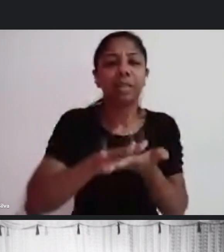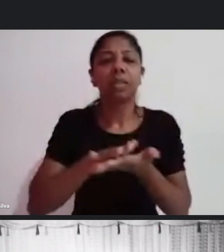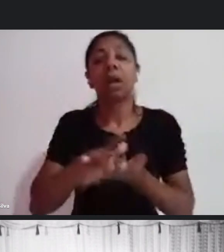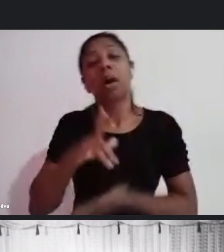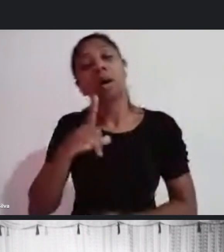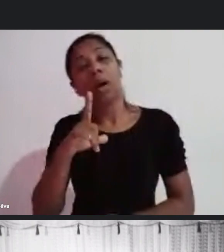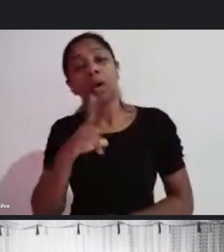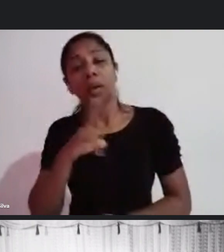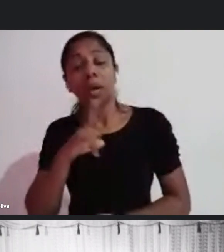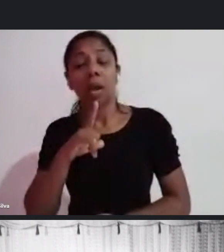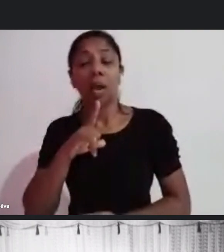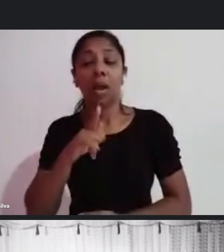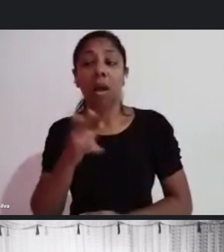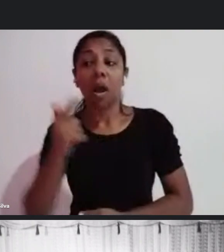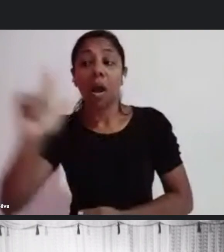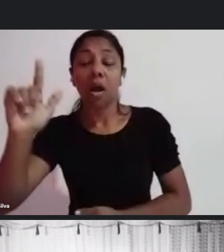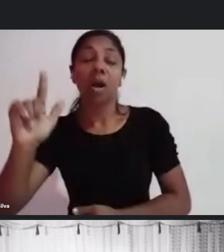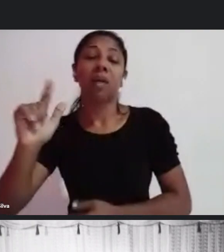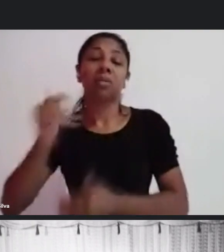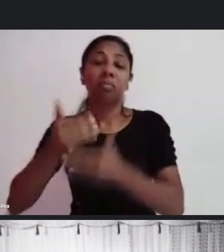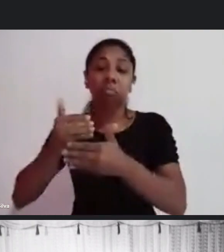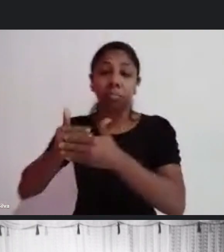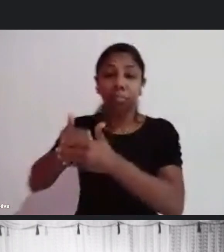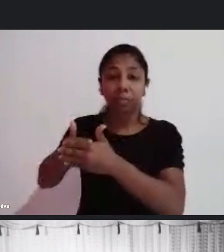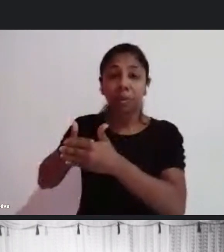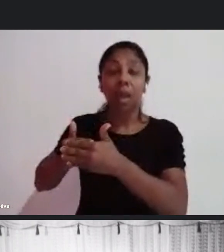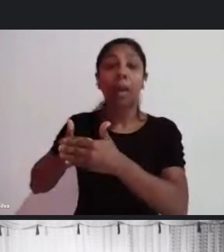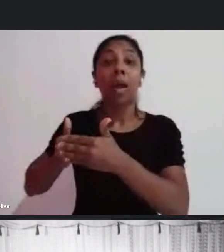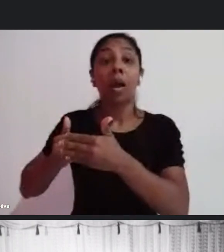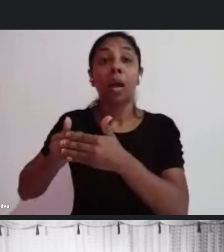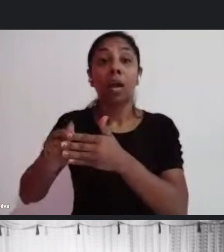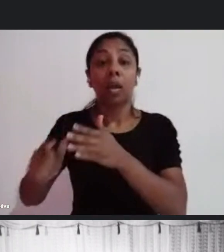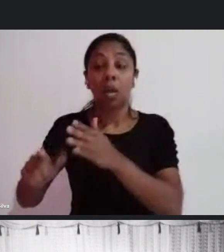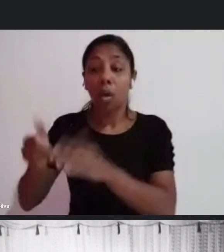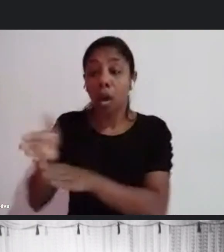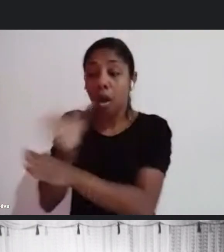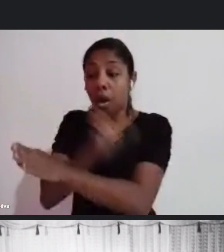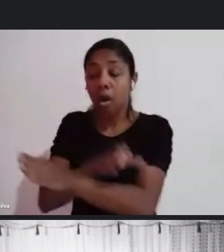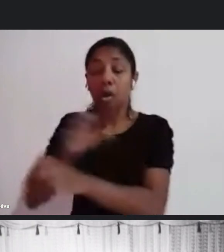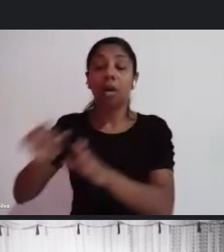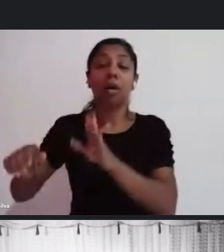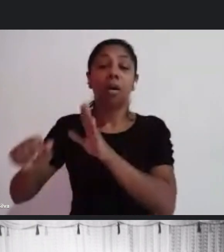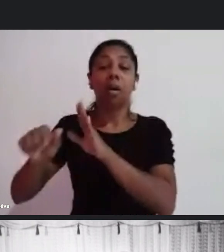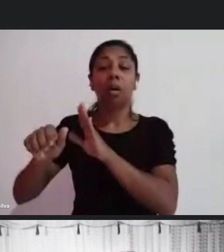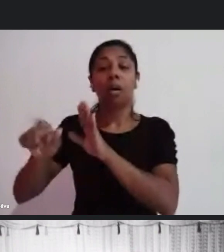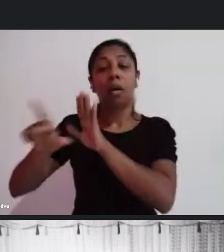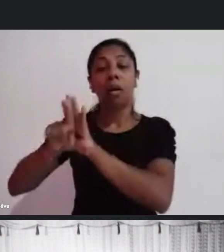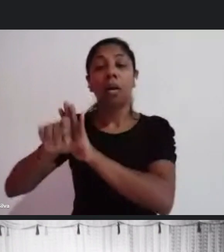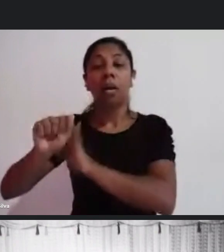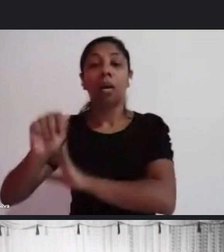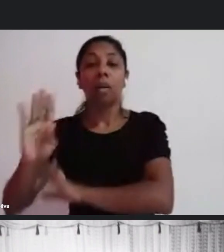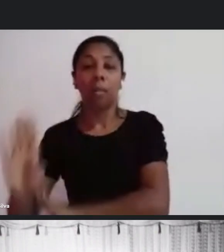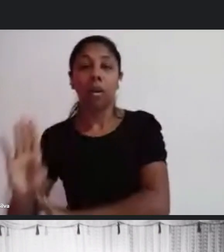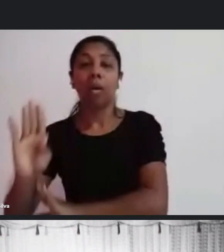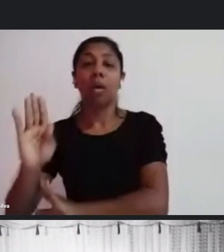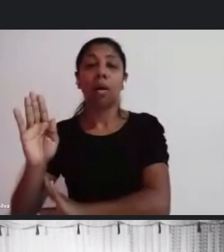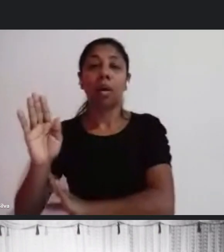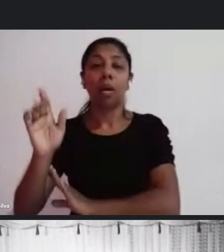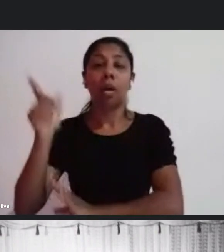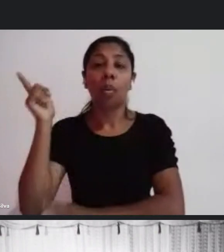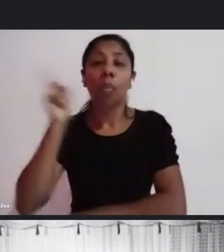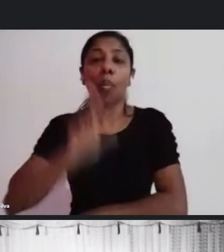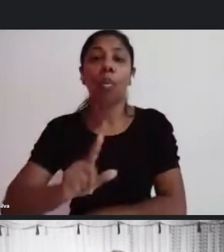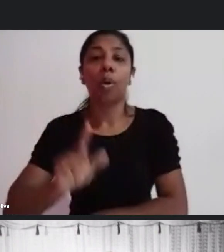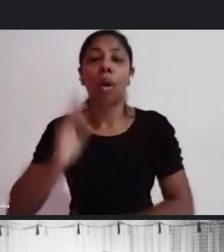tinha conseguido avançar. Então, ainda antes da Aldeblanc, a gente já abriu uma janelinha no edital que nós lançamos para Carnaval. Com a